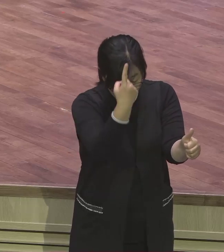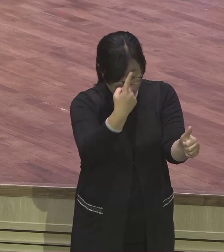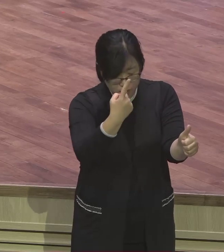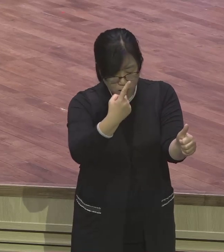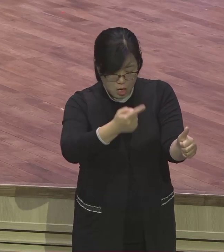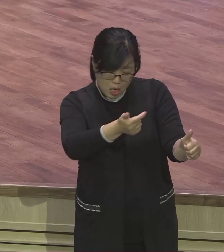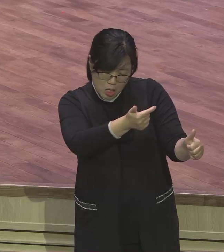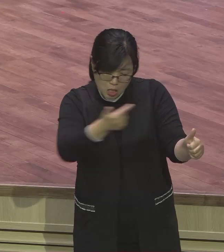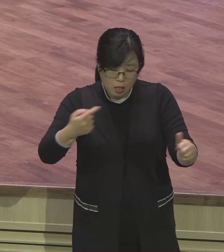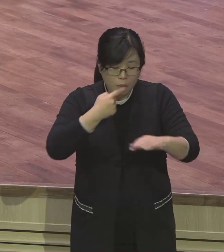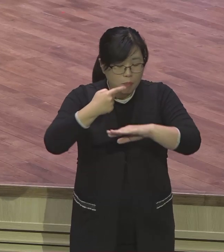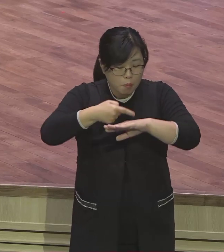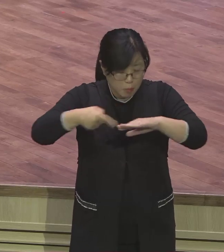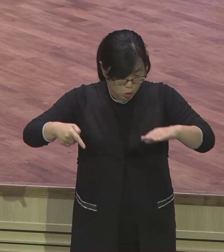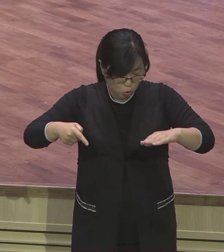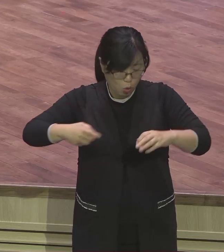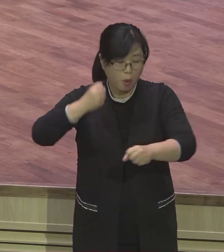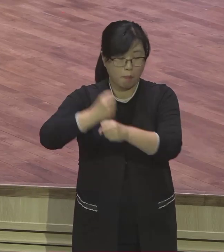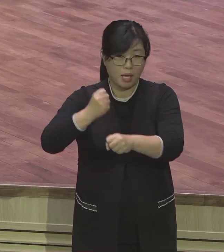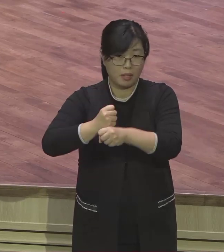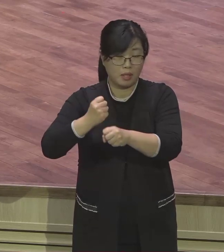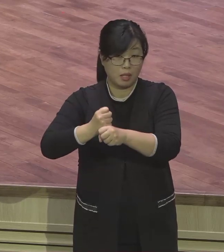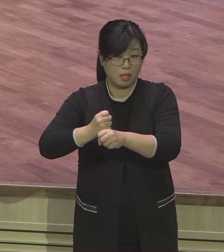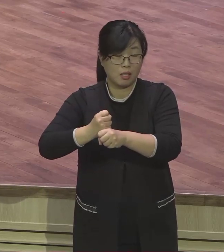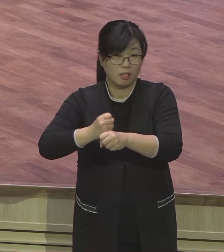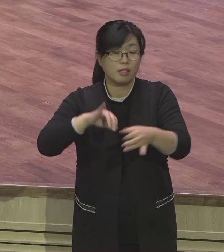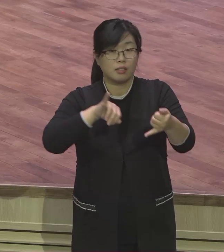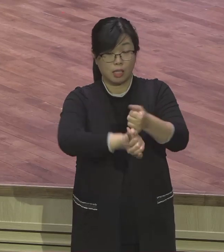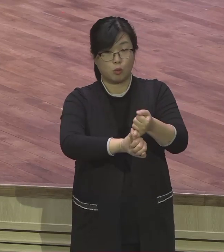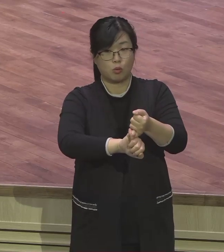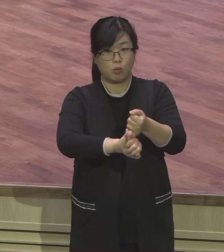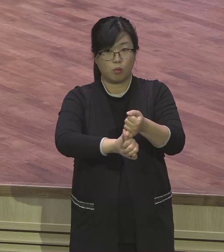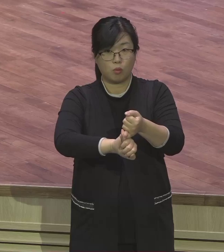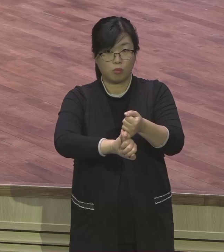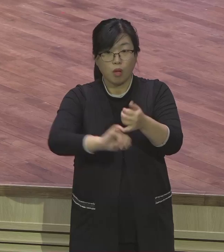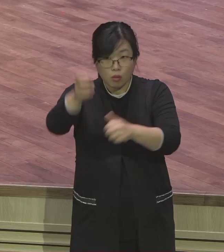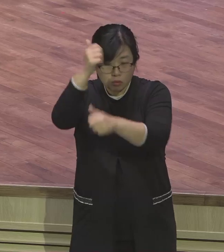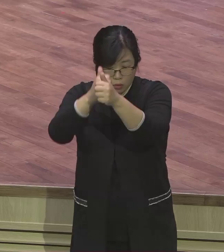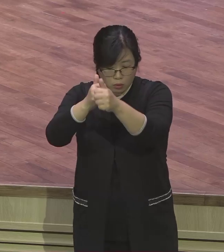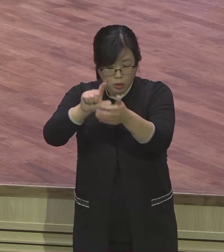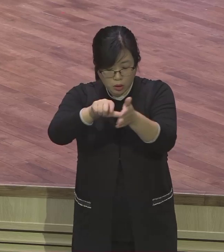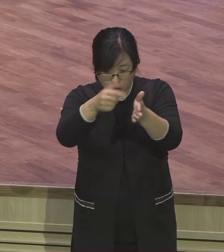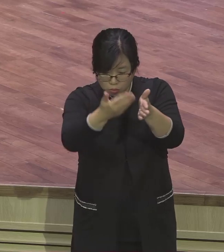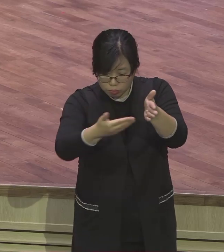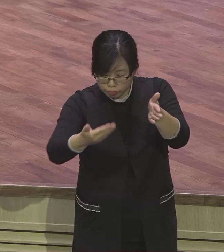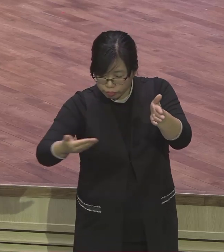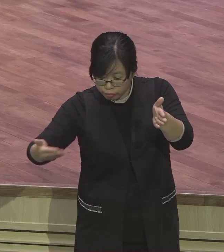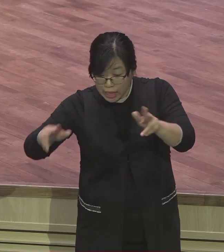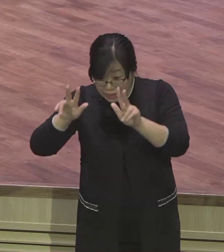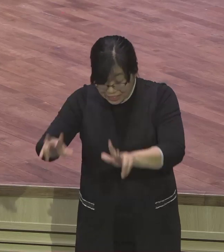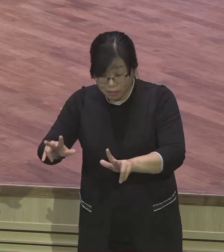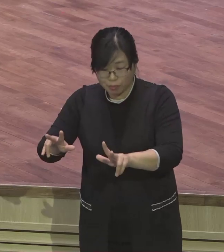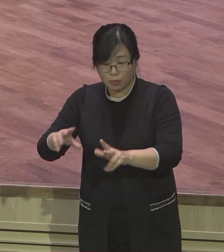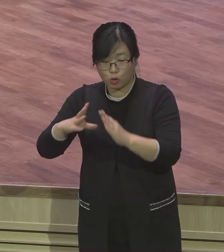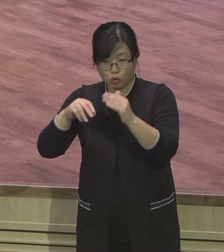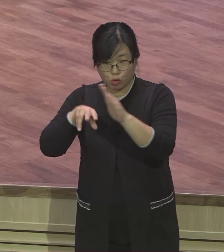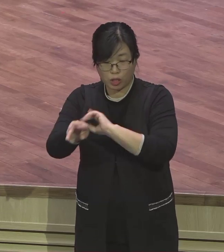지금. 말씀은 그대로 성취되기 때문에 푸른 말하고 꽃은 시지나 나이와의 말씀은